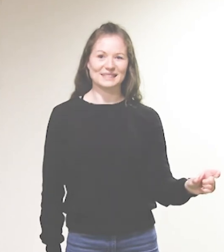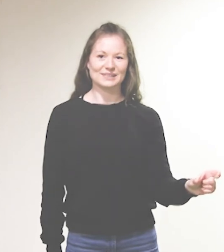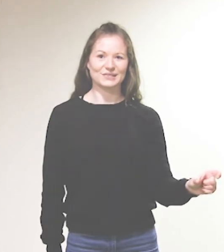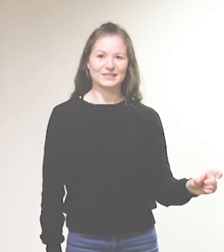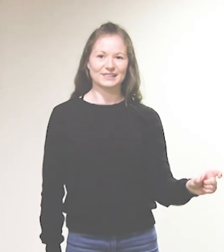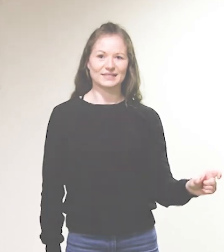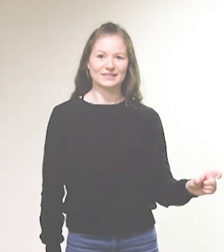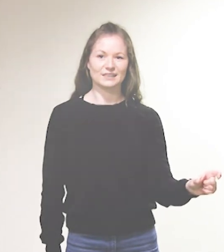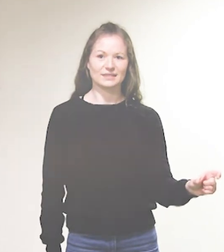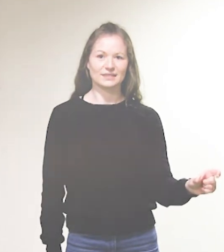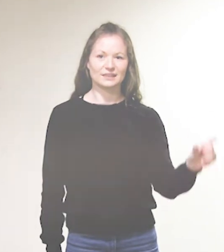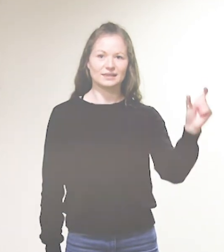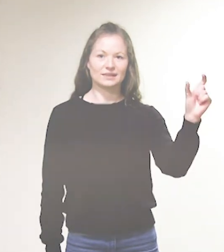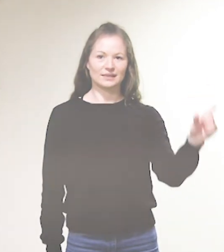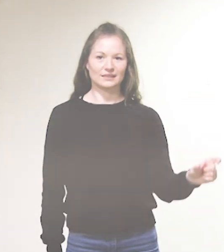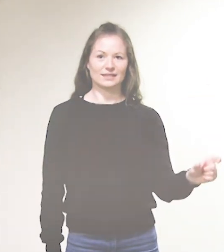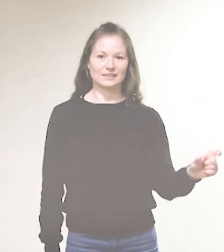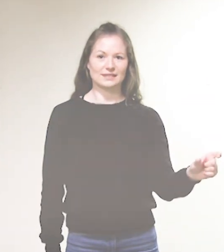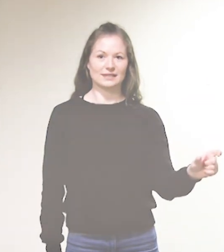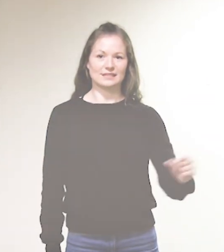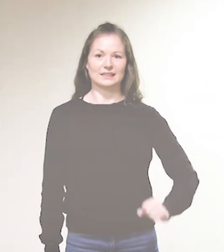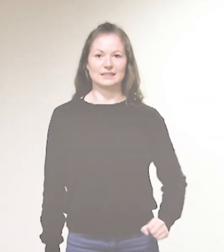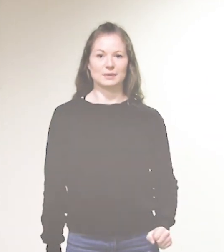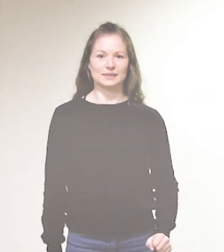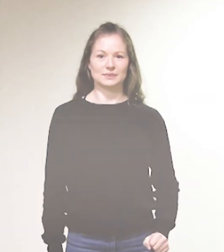dazu. Das hier ist dann die Person.